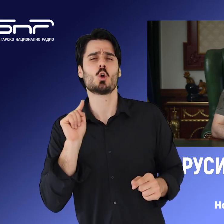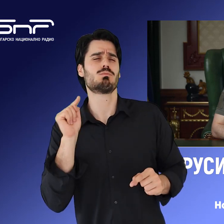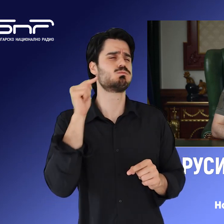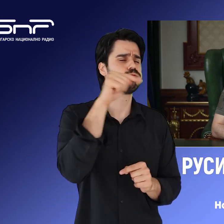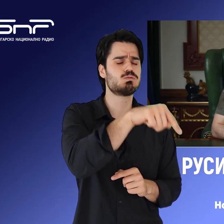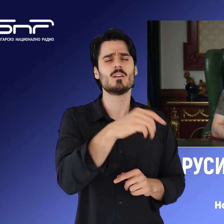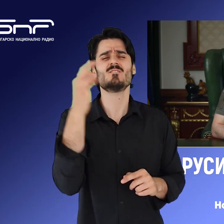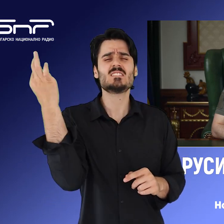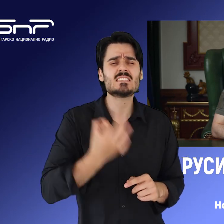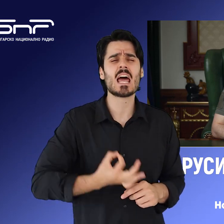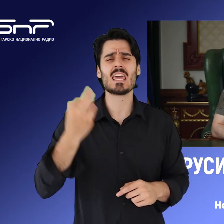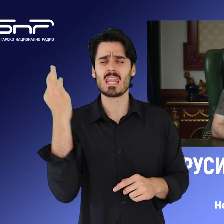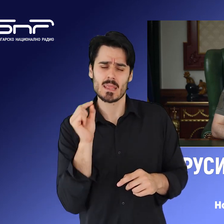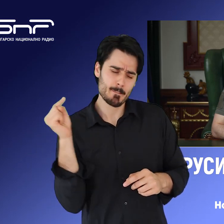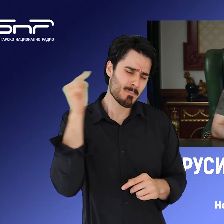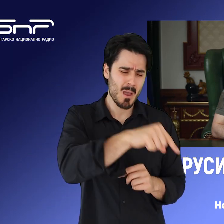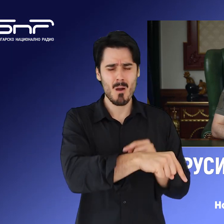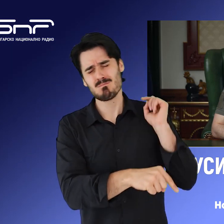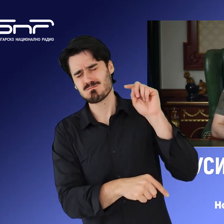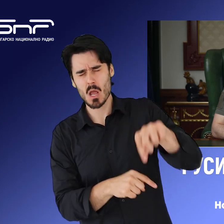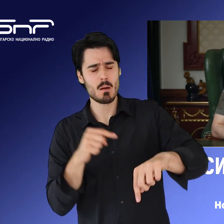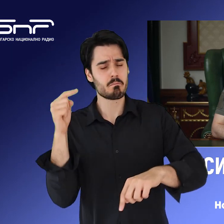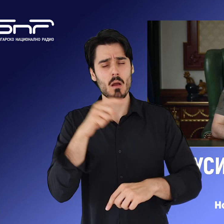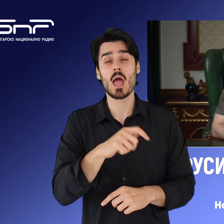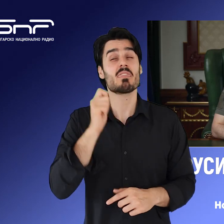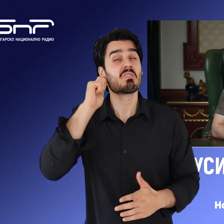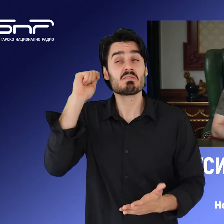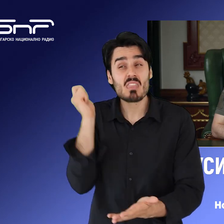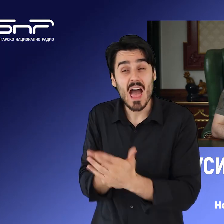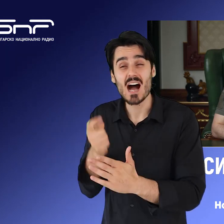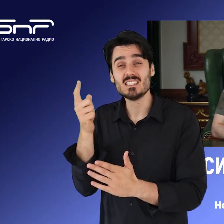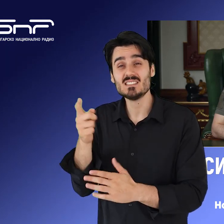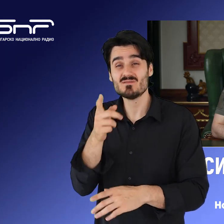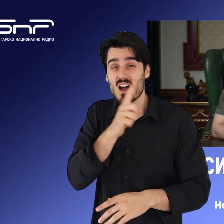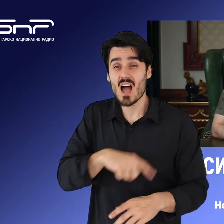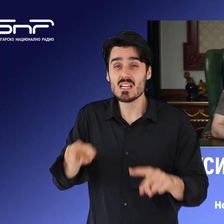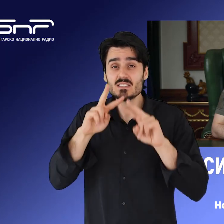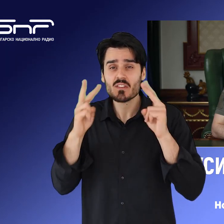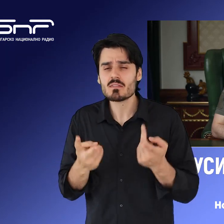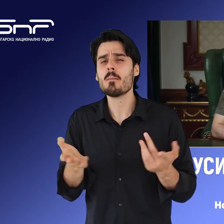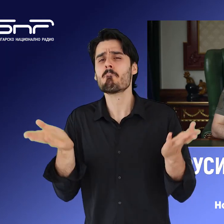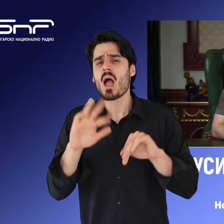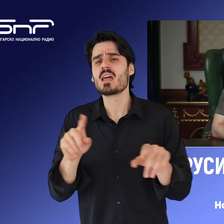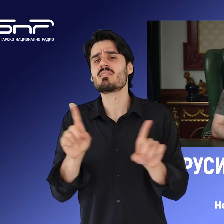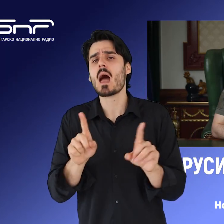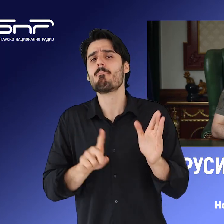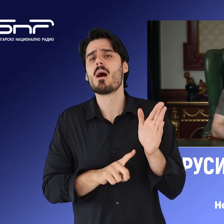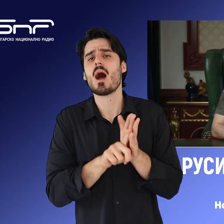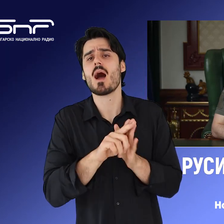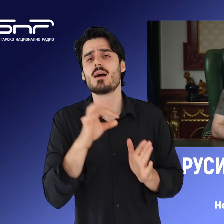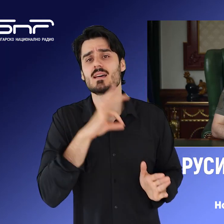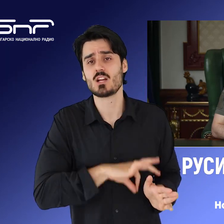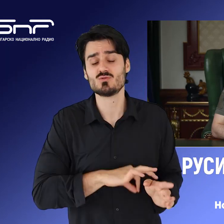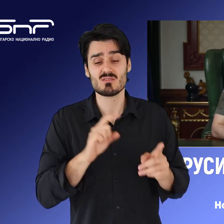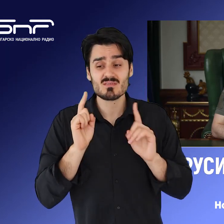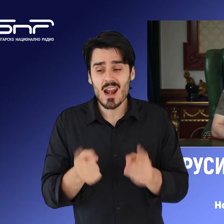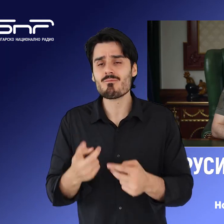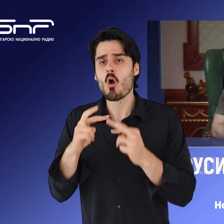всеки дневно Украина, въпреки международните санкции и че техните нарушения трябва да получат твърди своевременен